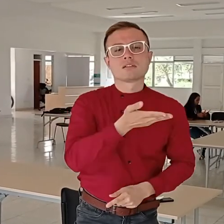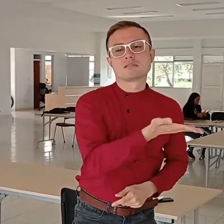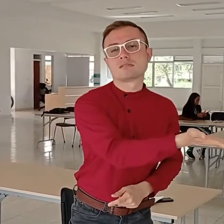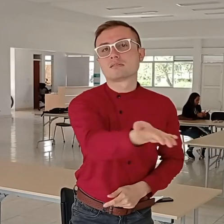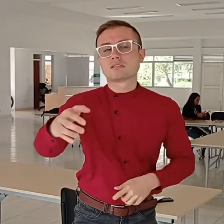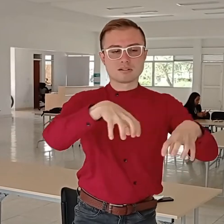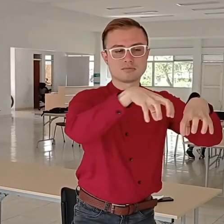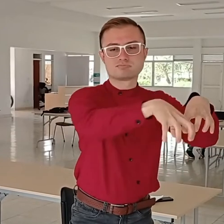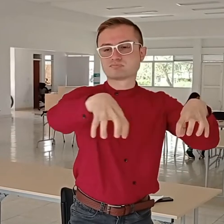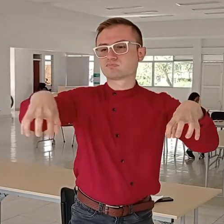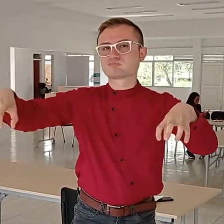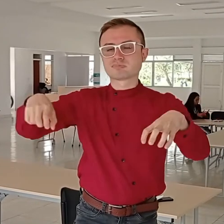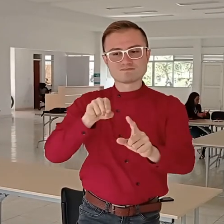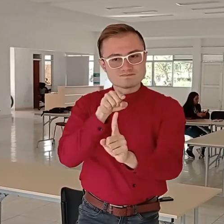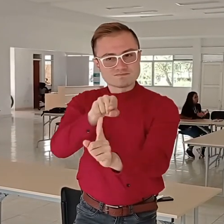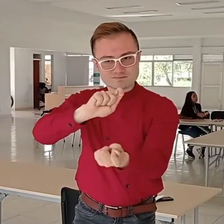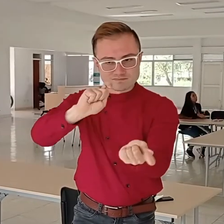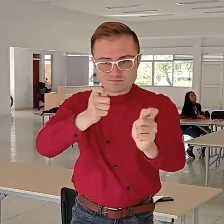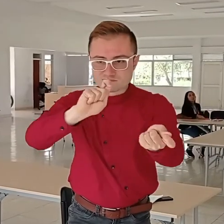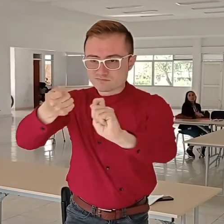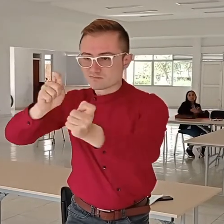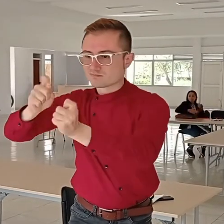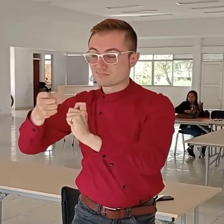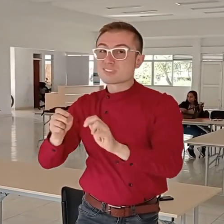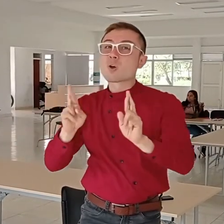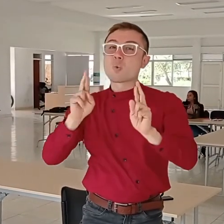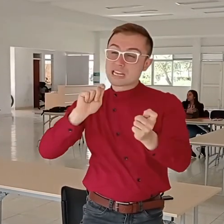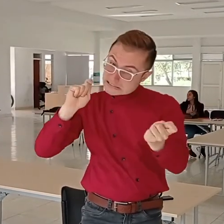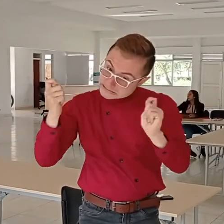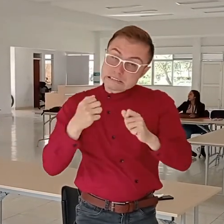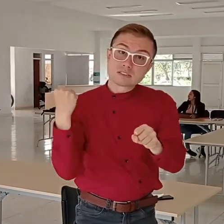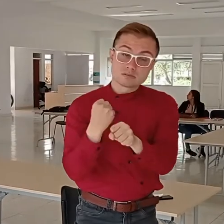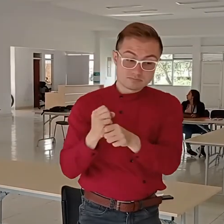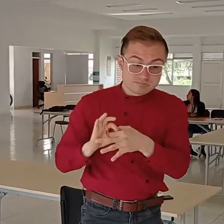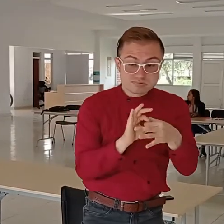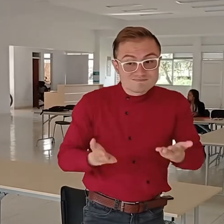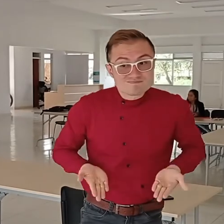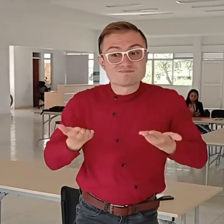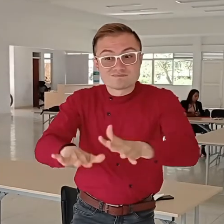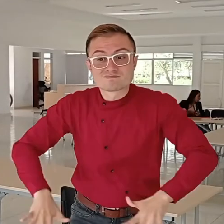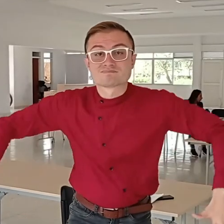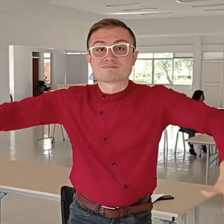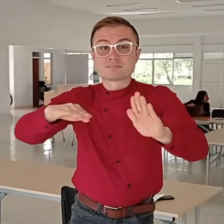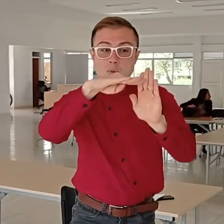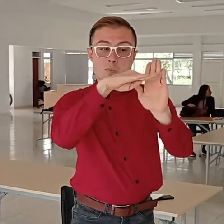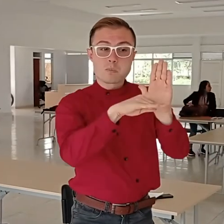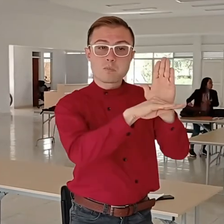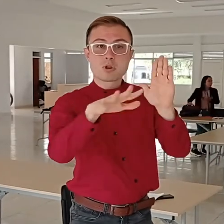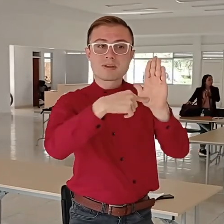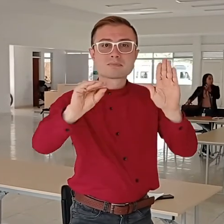incidencia en las diferentes secretarías, para que trabajemos unidos y logremos una real transformación y las políticas públicas se